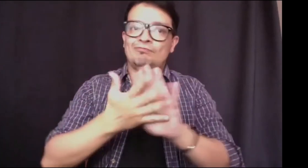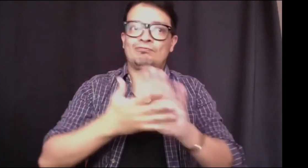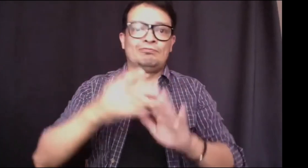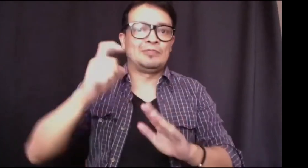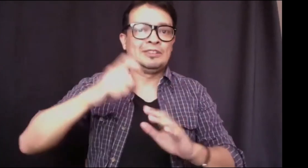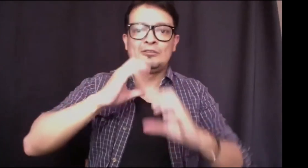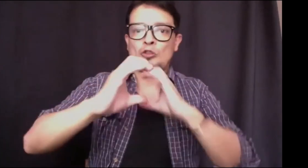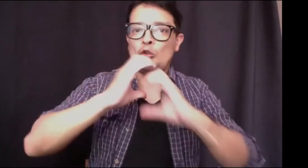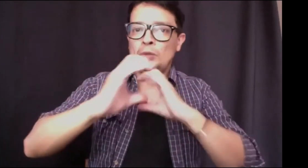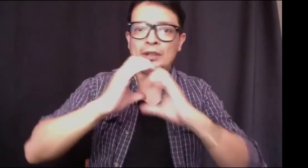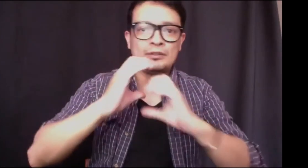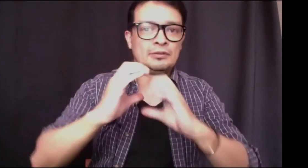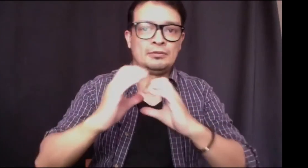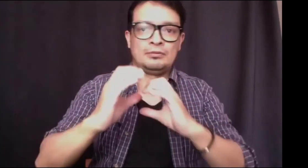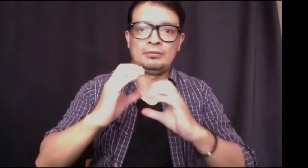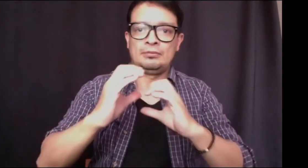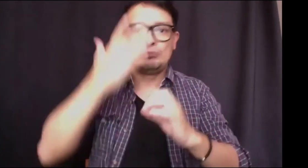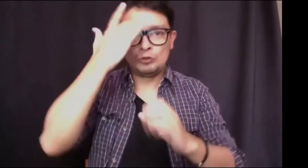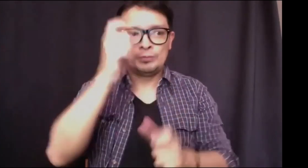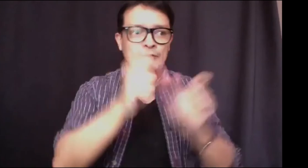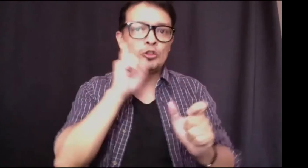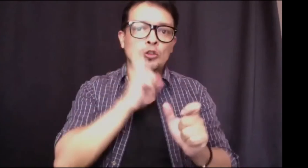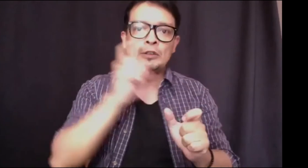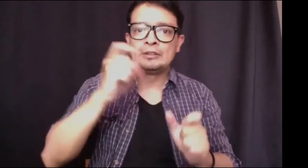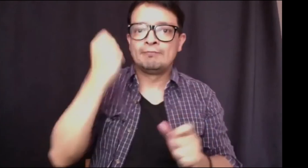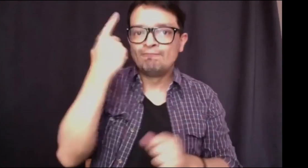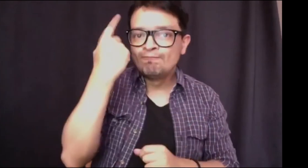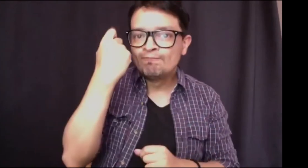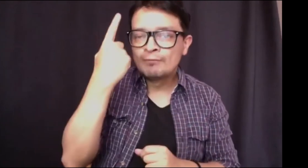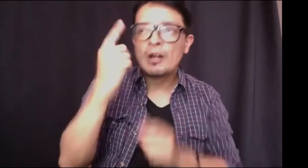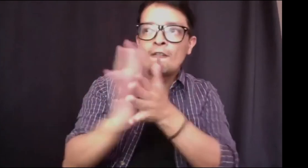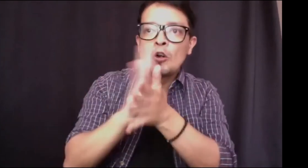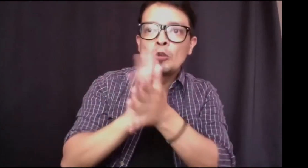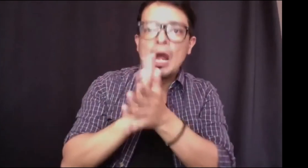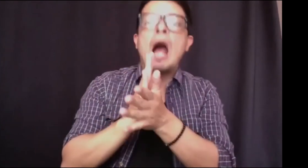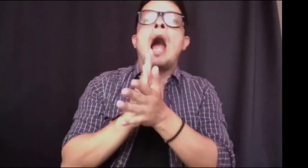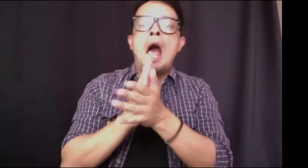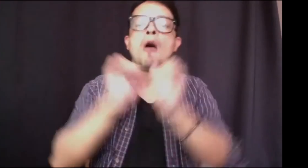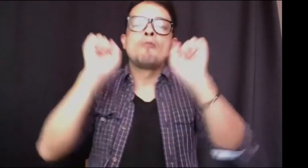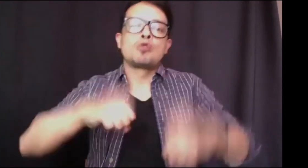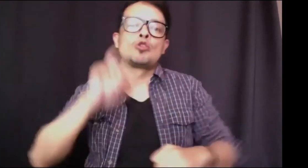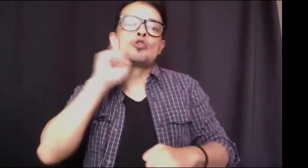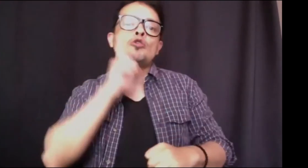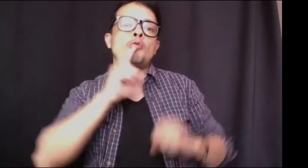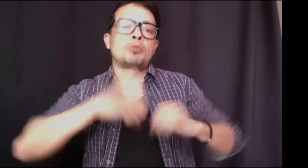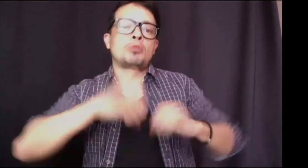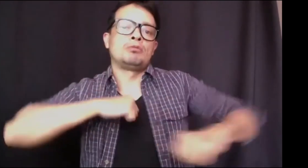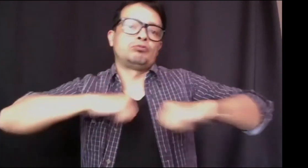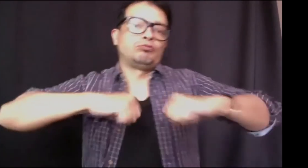para argumentar un poco sobre la importancia de la lengua de señales pues esto facilita el que una persona sorda pueda